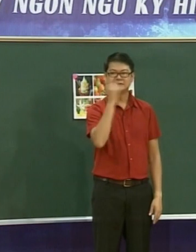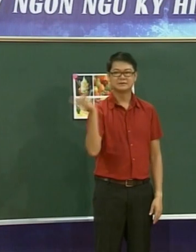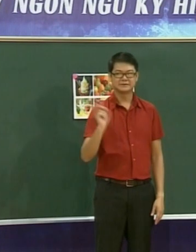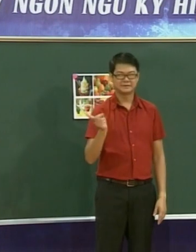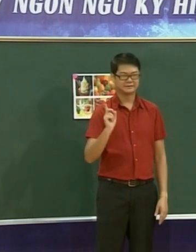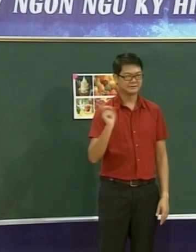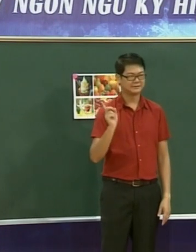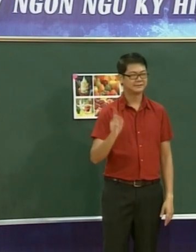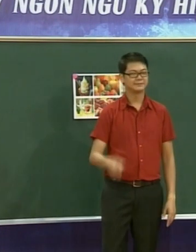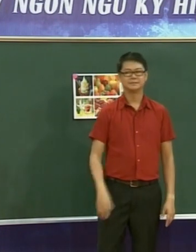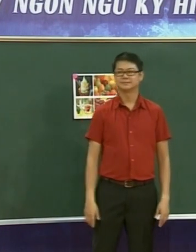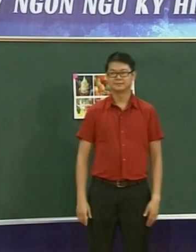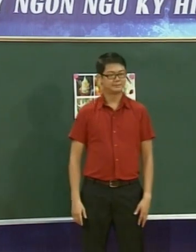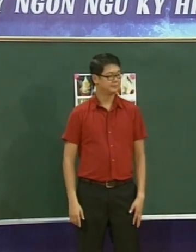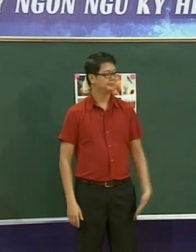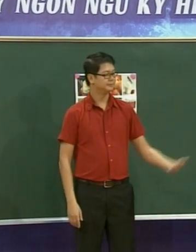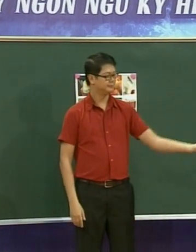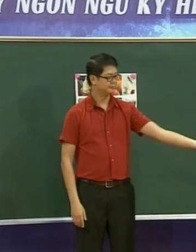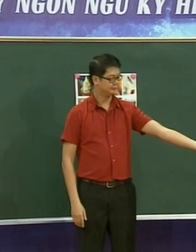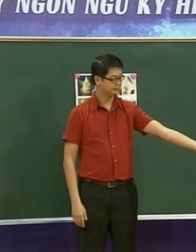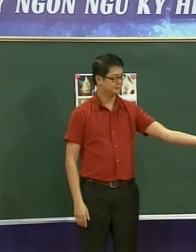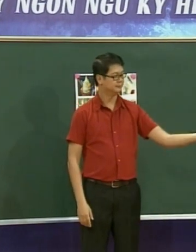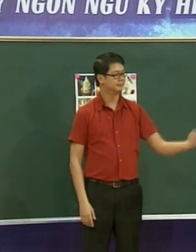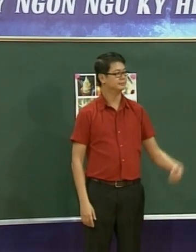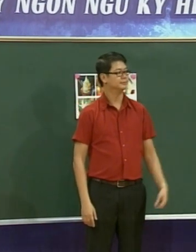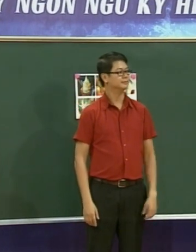Bây giờ chúng ta cùng giao tiếp theo mẫu câu em thích ăn gì nhé